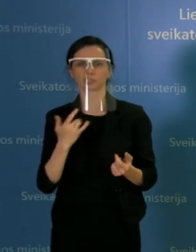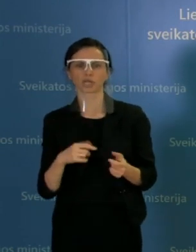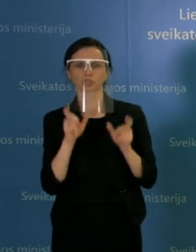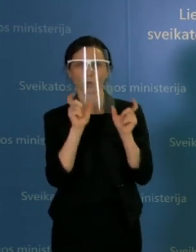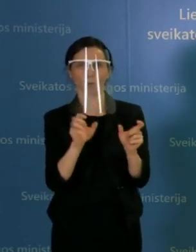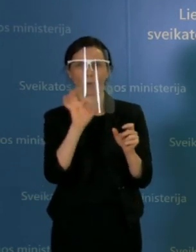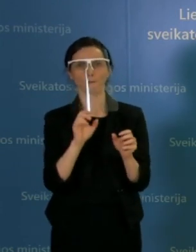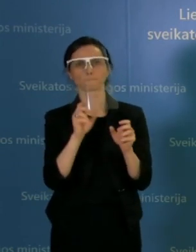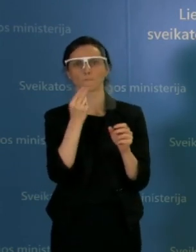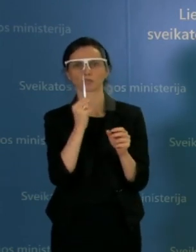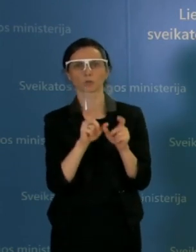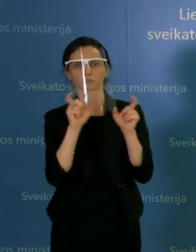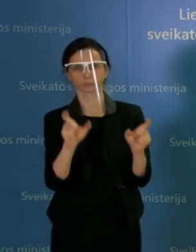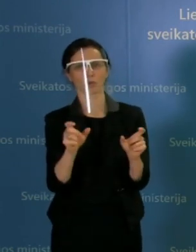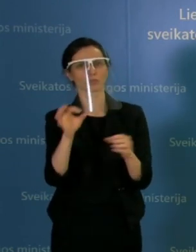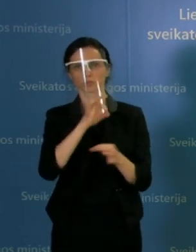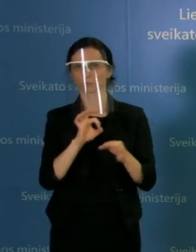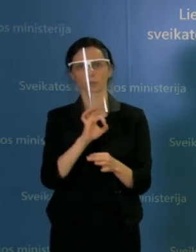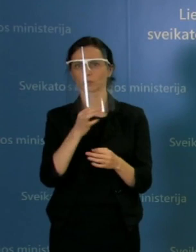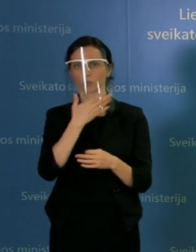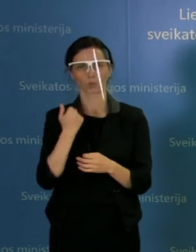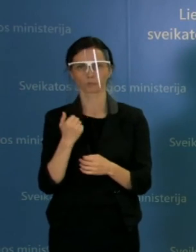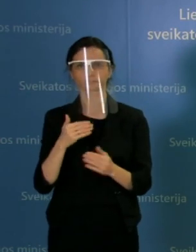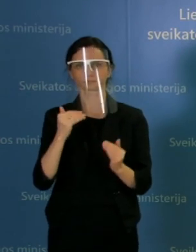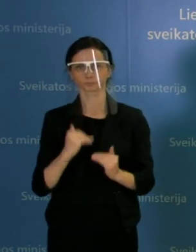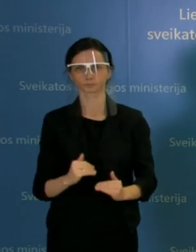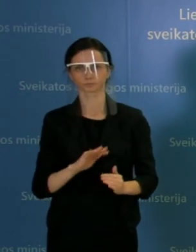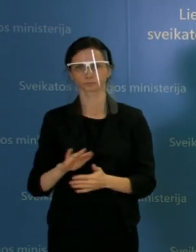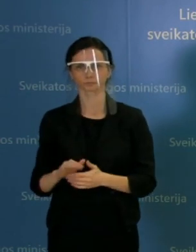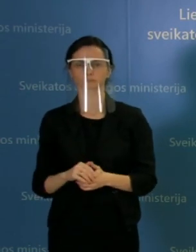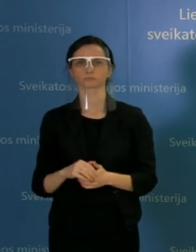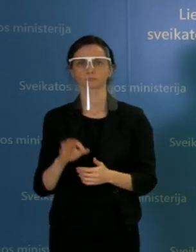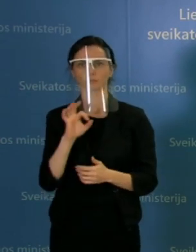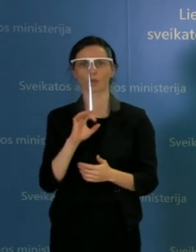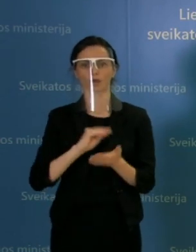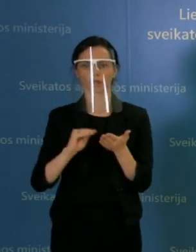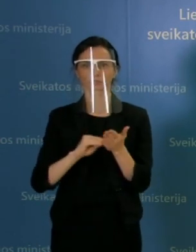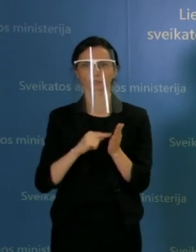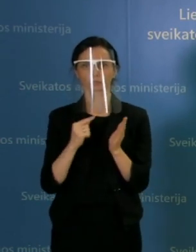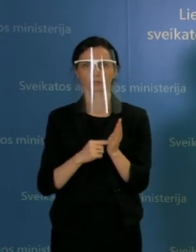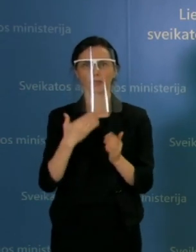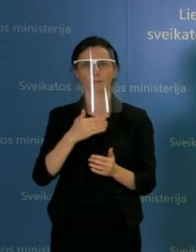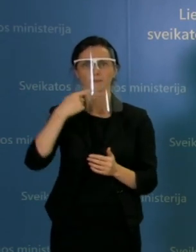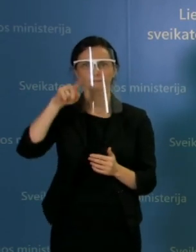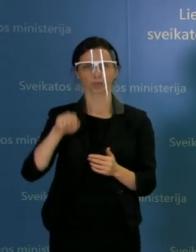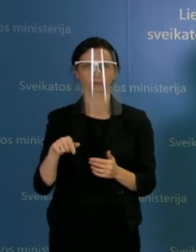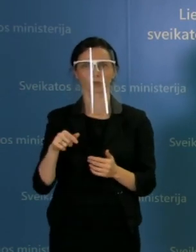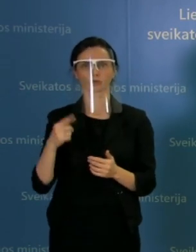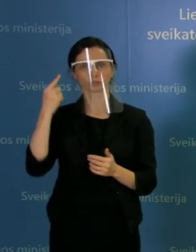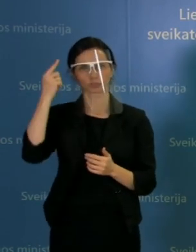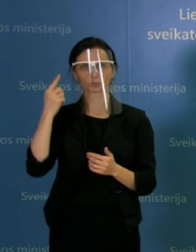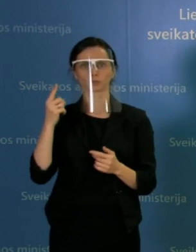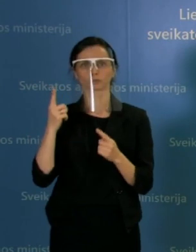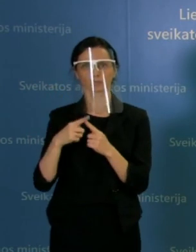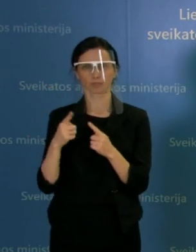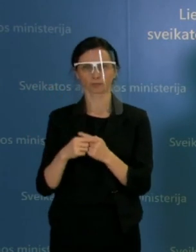diskusijos šiuo metu nebuvo. Iš raštuotis tų klausimų, Juratė Pilibaitinė M1 žinių tarnybą sanatorios ir